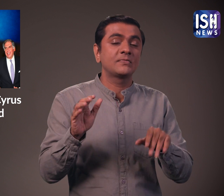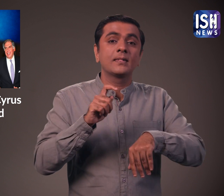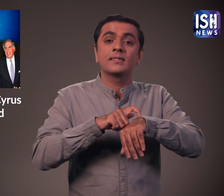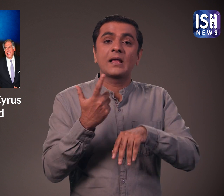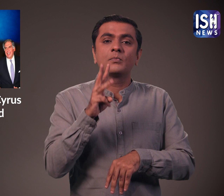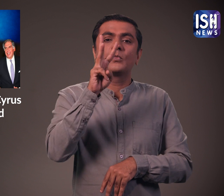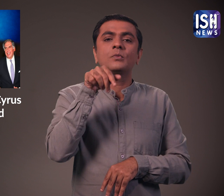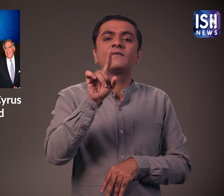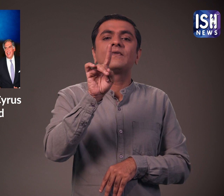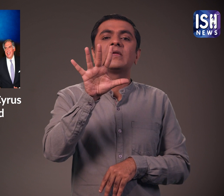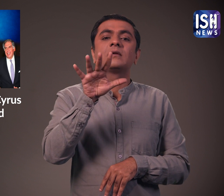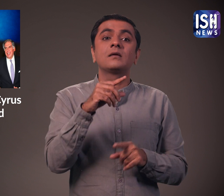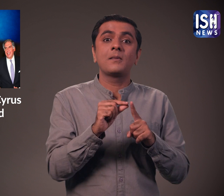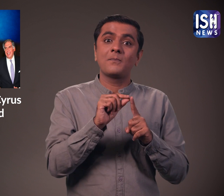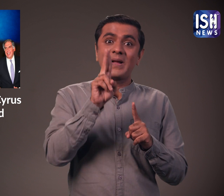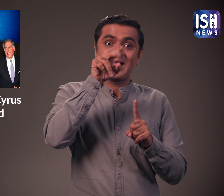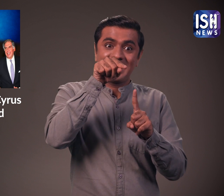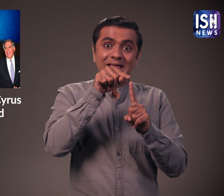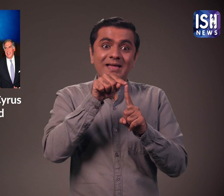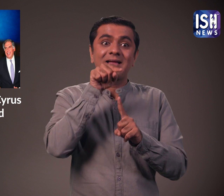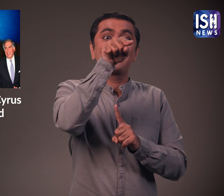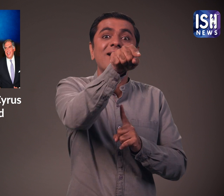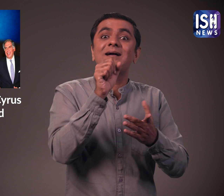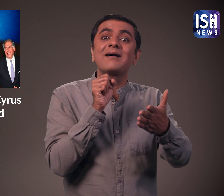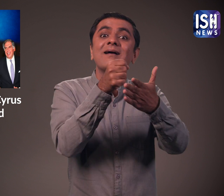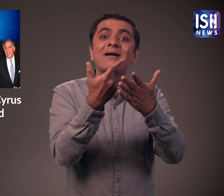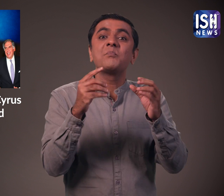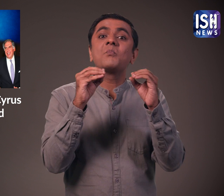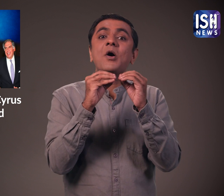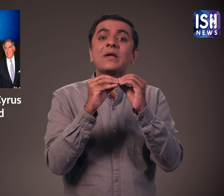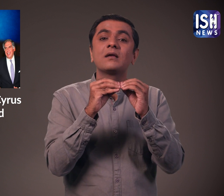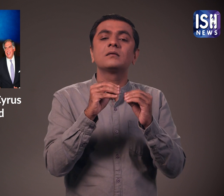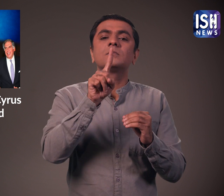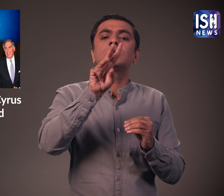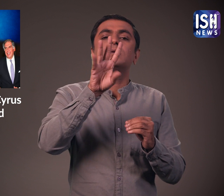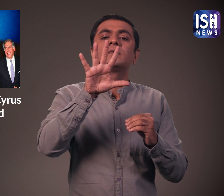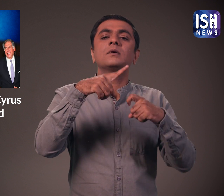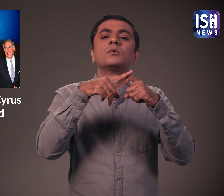हाथ साथ उपेर सवा तीन बजे हुआ जब कार मुंबई से करीब 135 किलोमीटर दूर